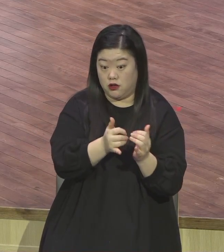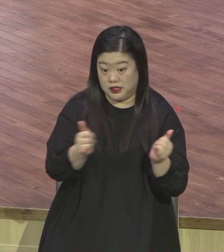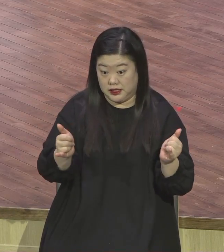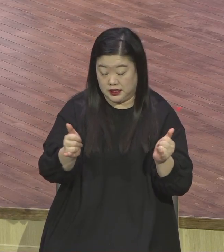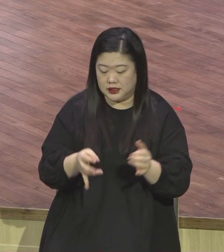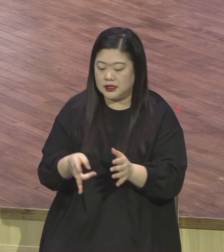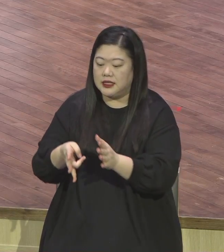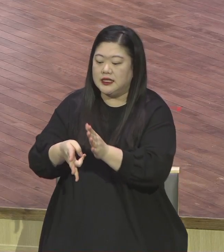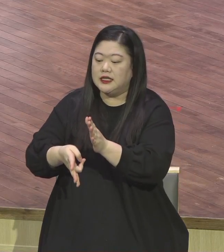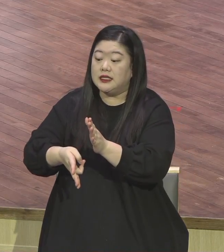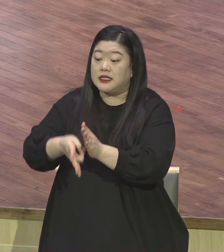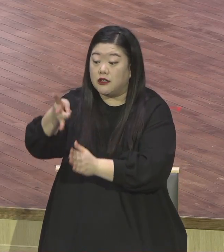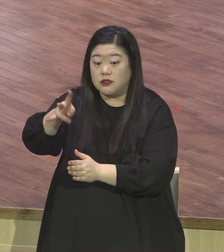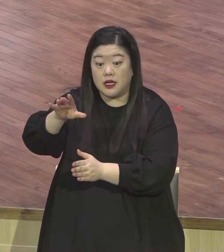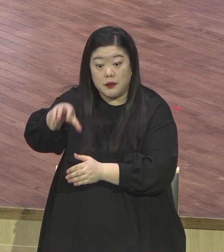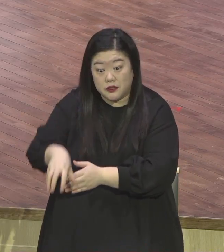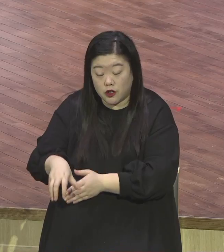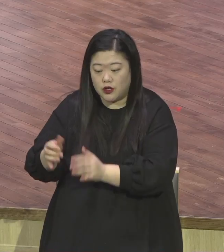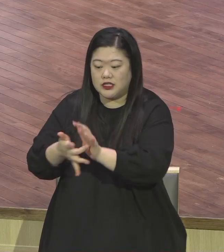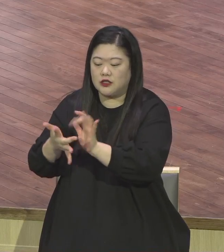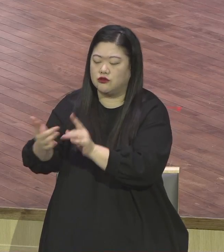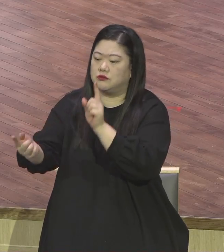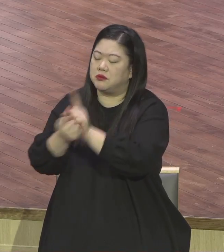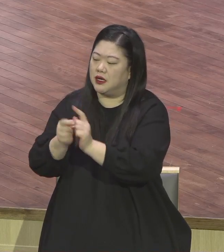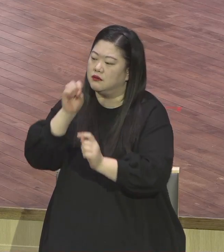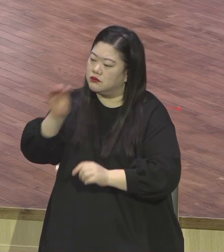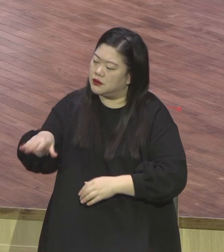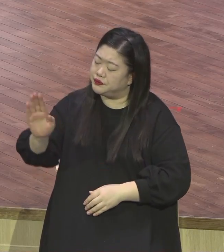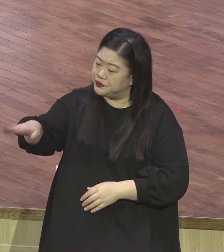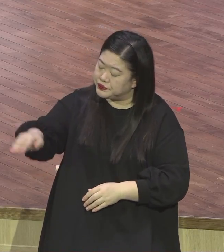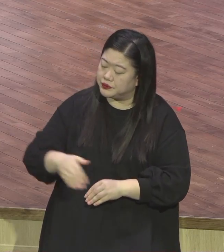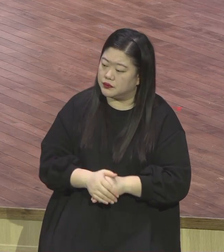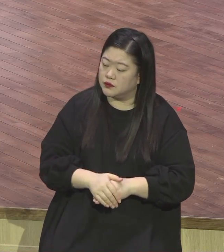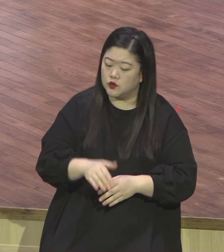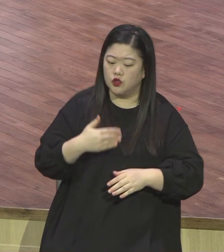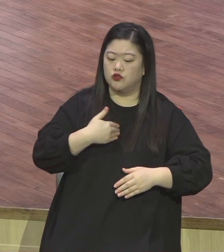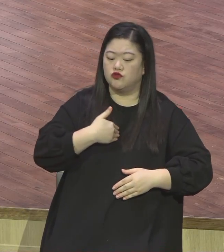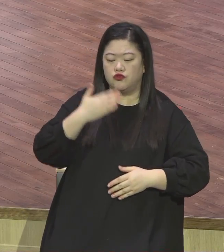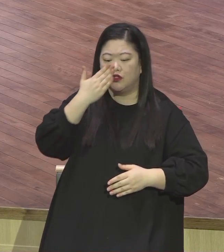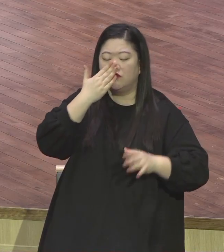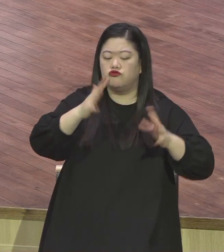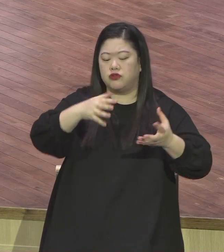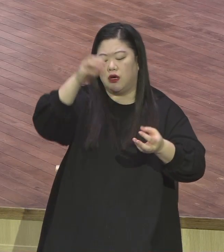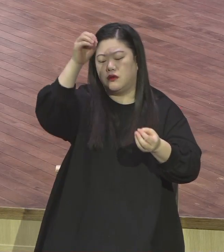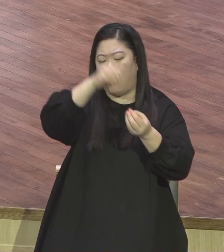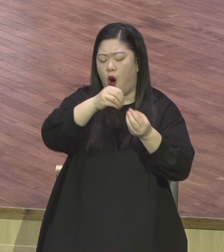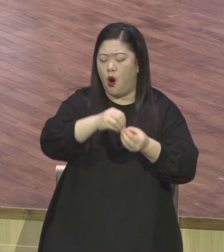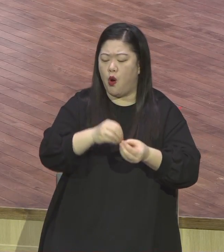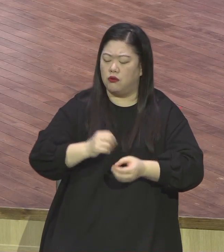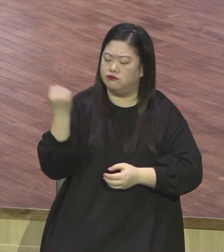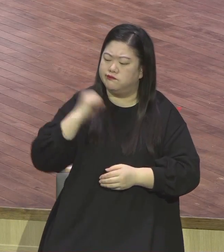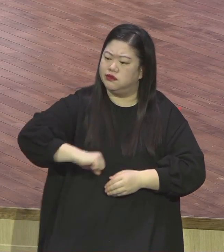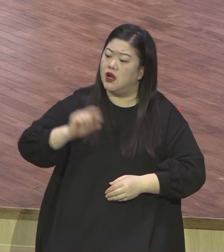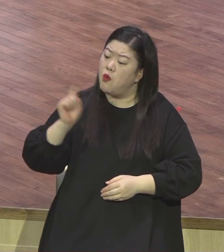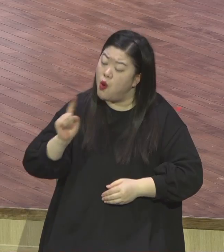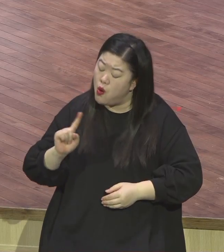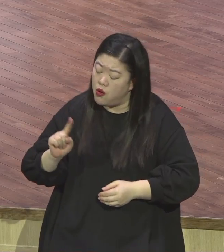예수께나와 이르되 당신의 제자들이 어찌하여 장로들의 전통을 범한하이까 떡 먹을 때에 손을 씻지 아니하나이다.